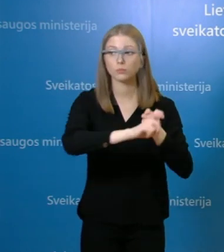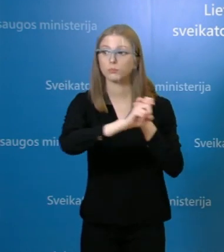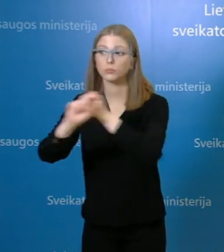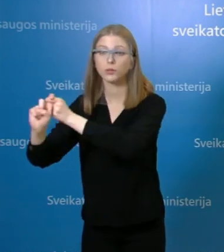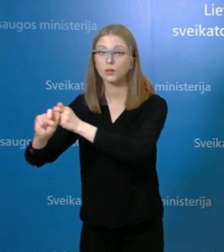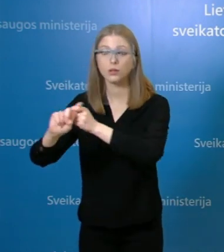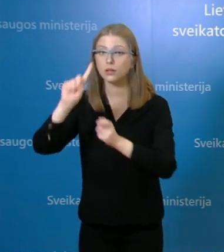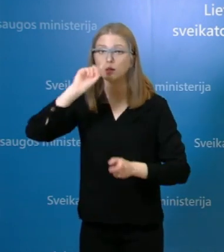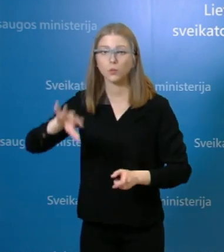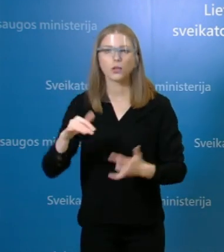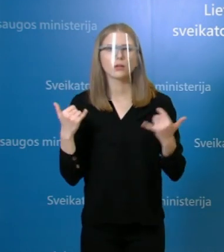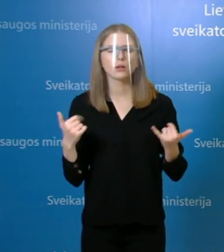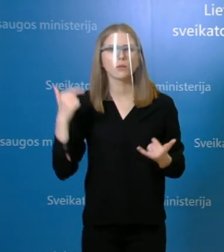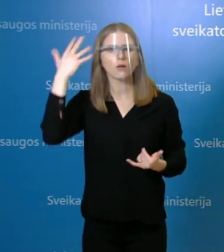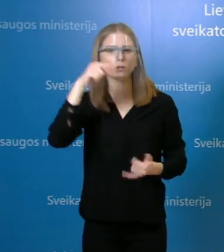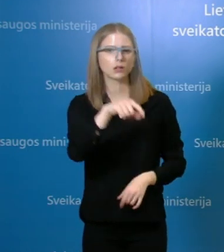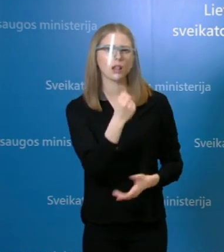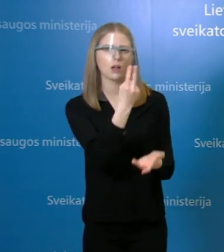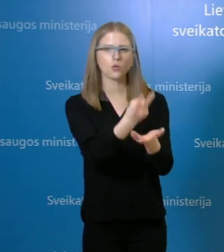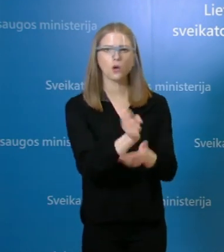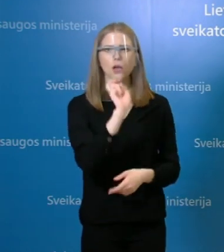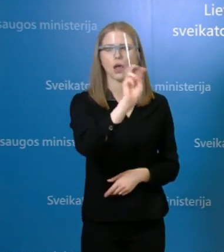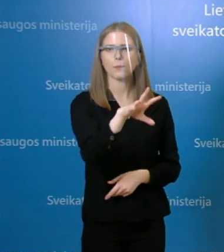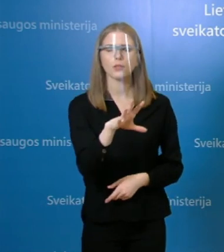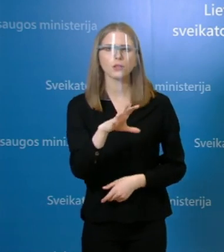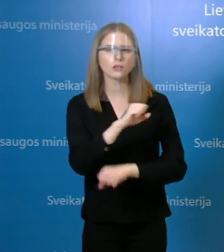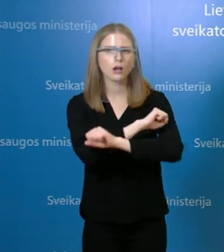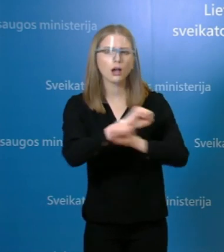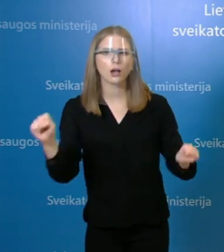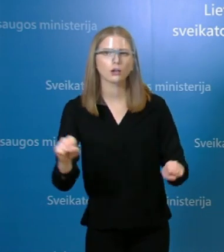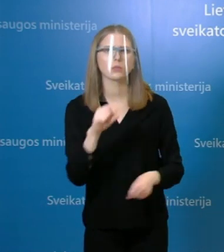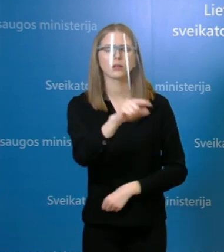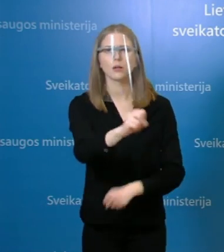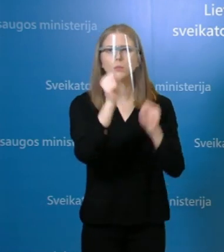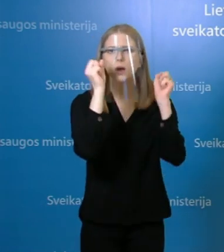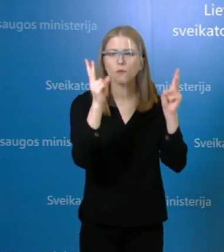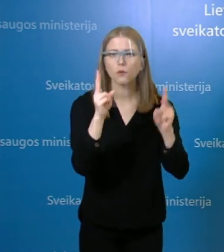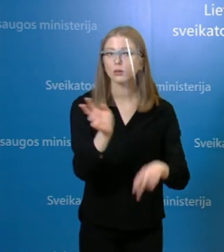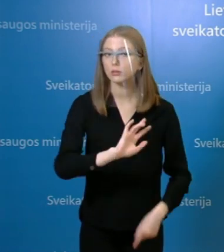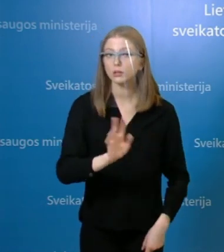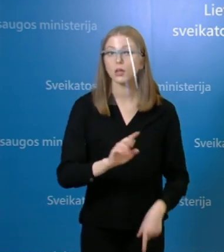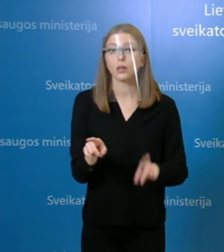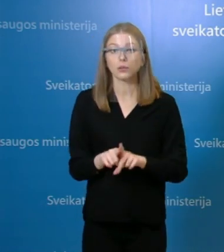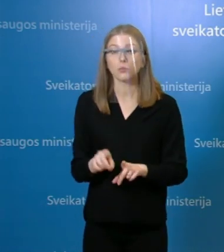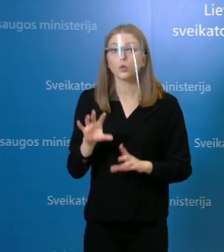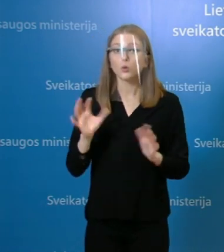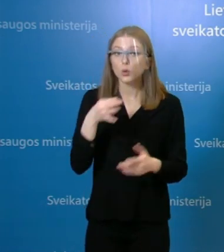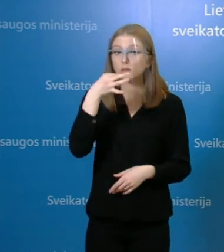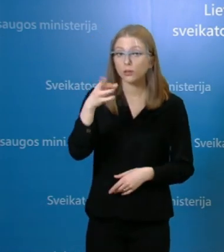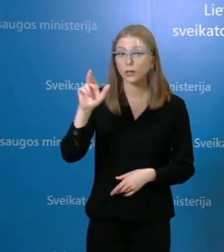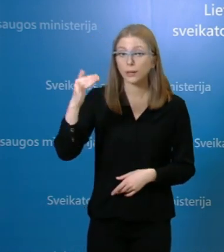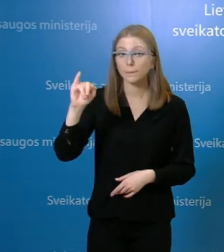jau dabar tos vietos pavojingos ir jie eiti nereikia. Lygiai taip pat ir kalbant apie priekybos centrus, kai sakau apie rimi